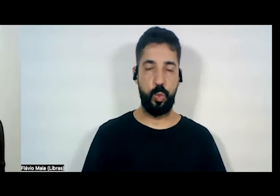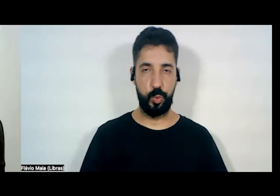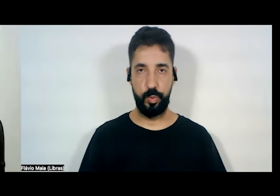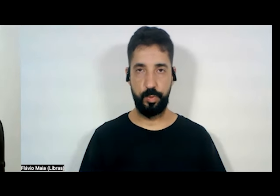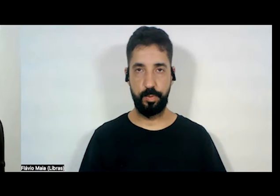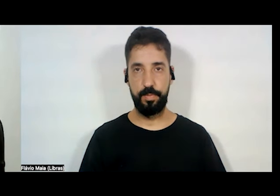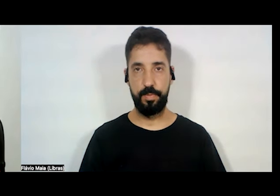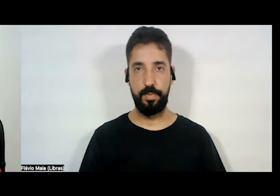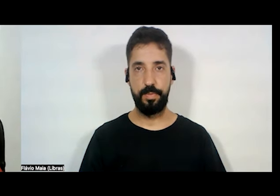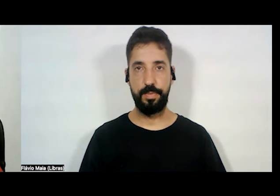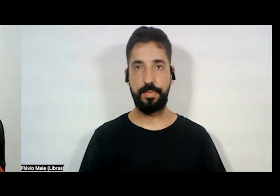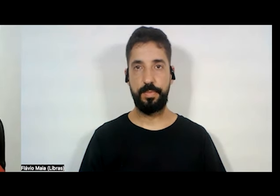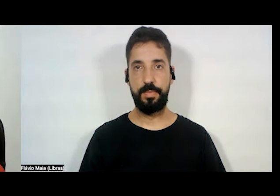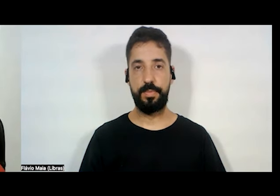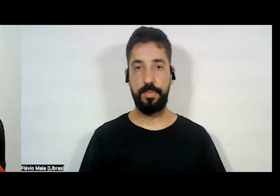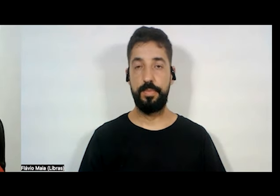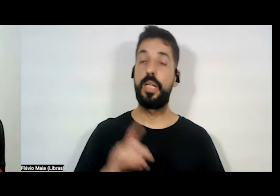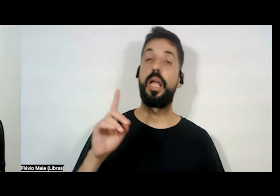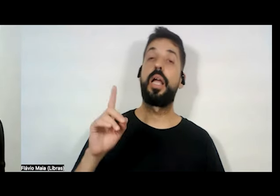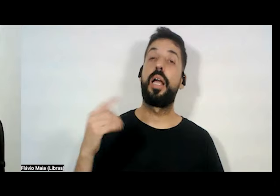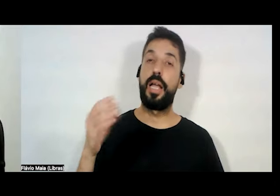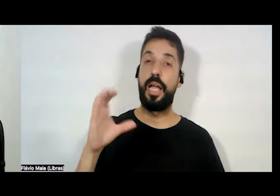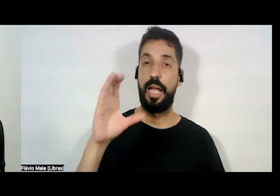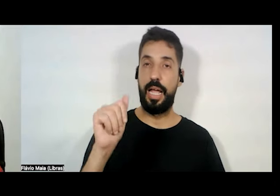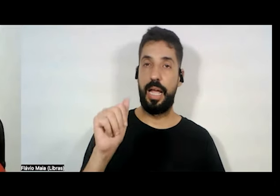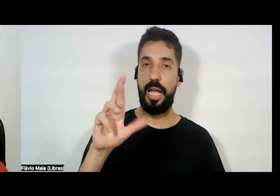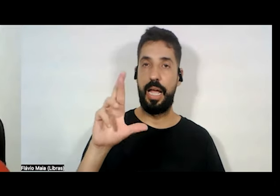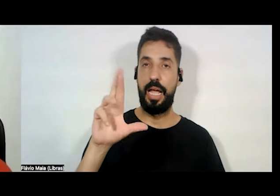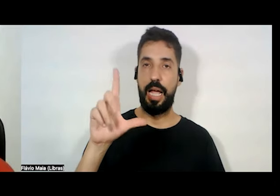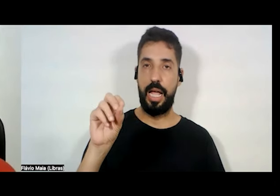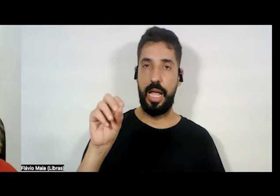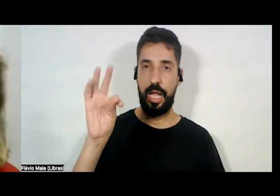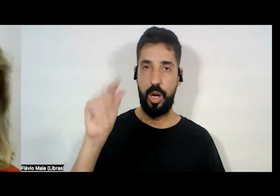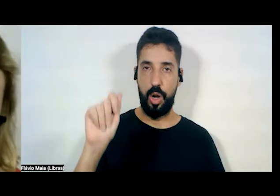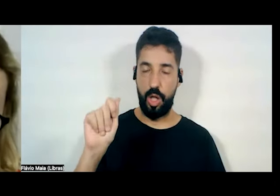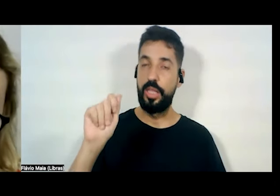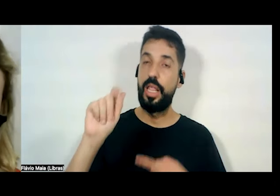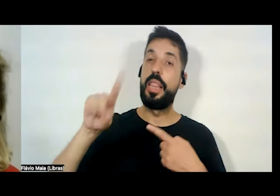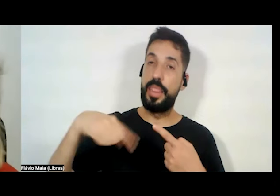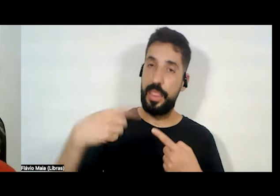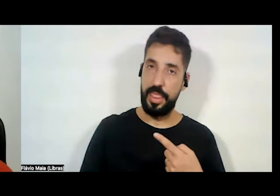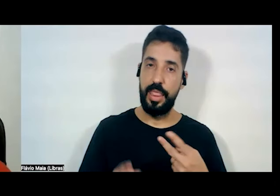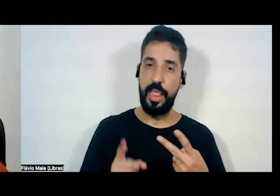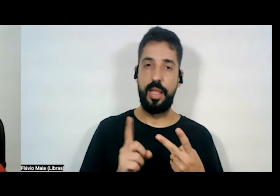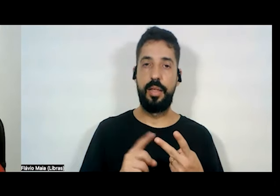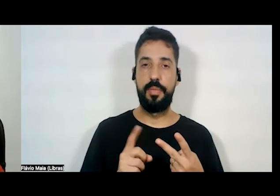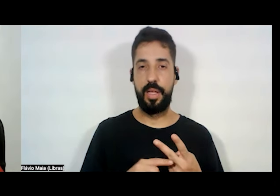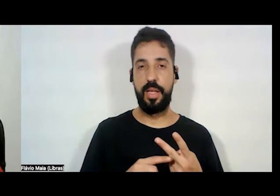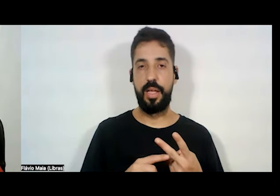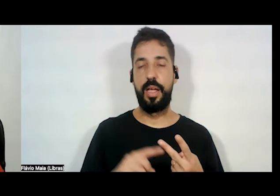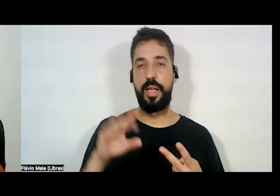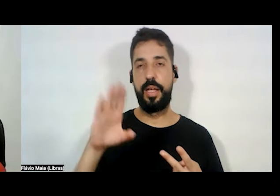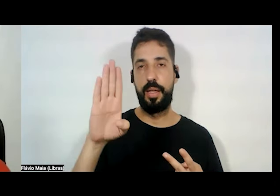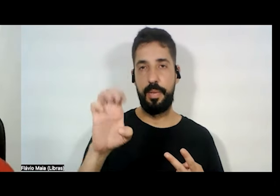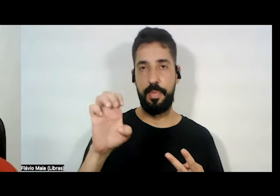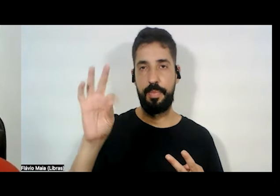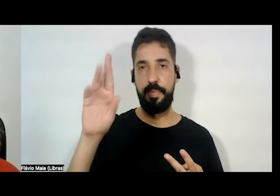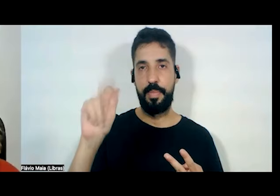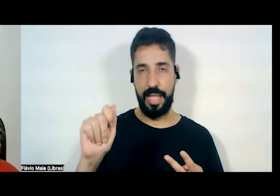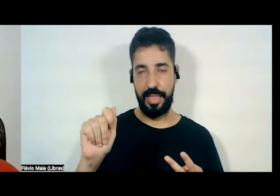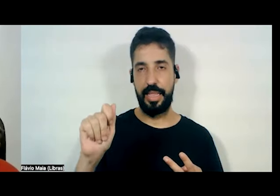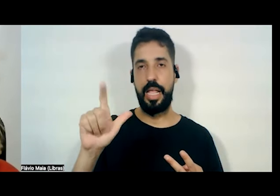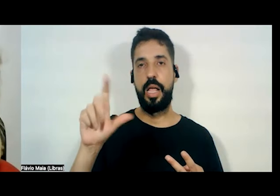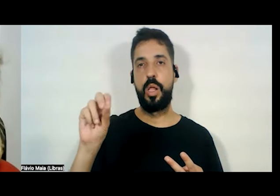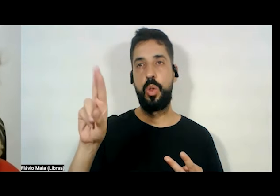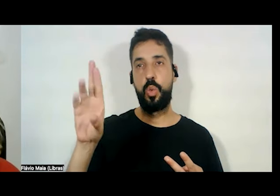depois a Carlota Pereira de Queiroz, depois a própria sufragista, Berta Lutz. Houve uma lacuna de